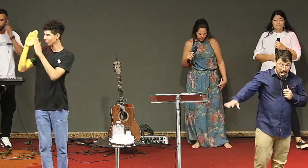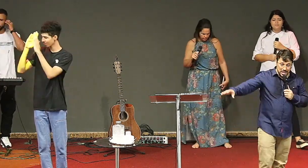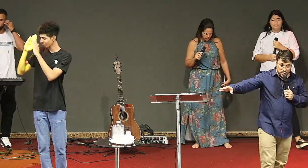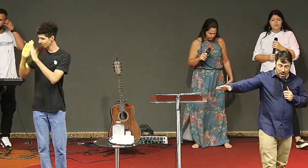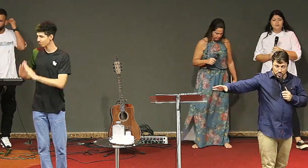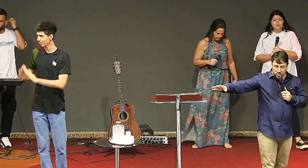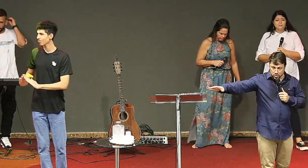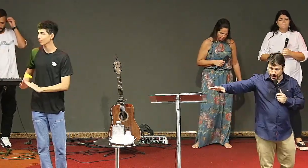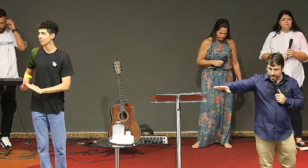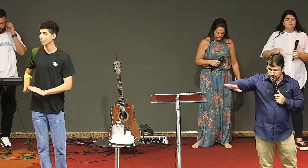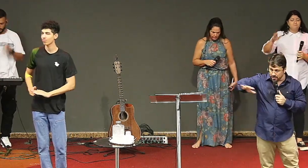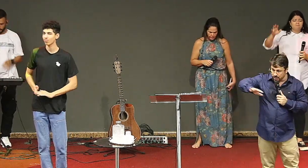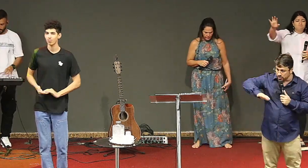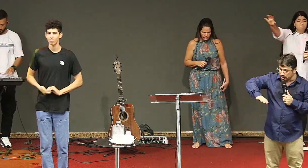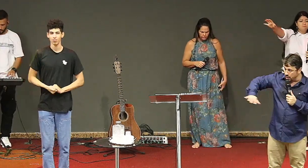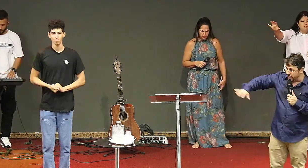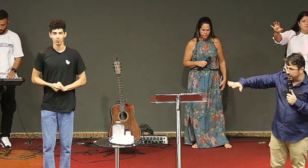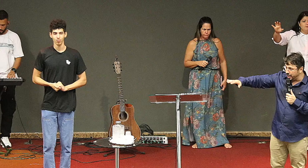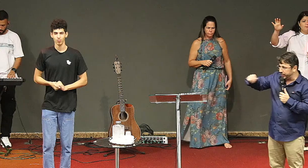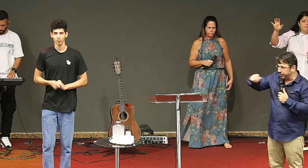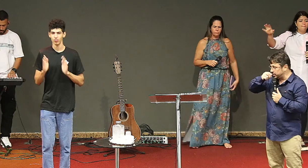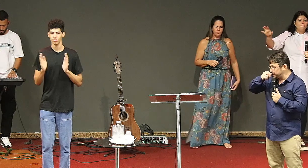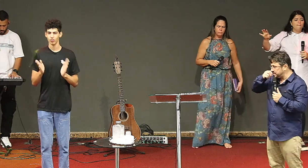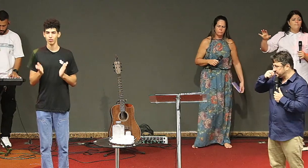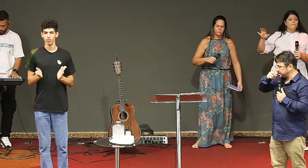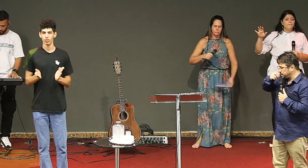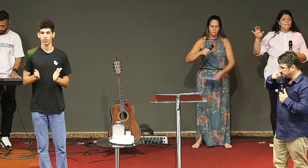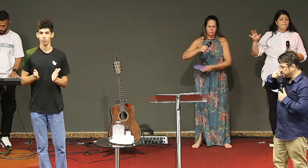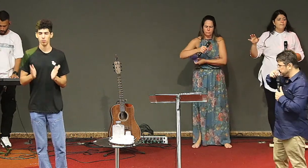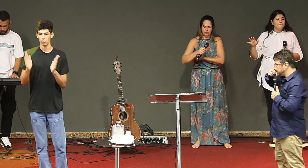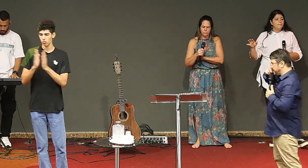estenda as mãos sobre esses irmãos que estão aqui na frente